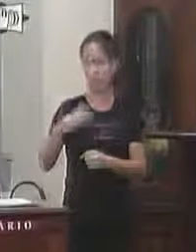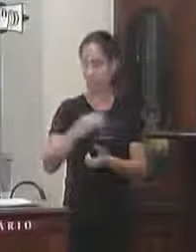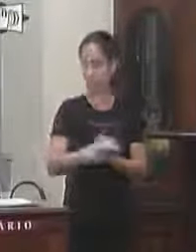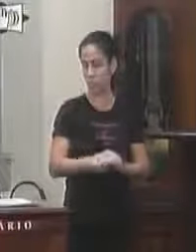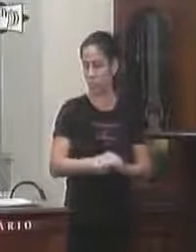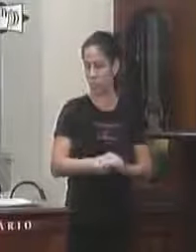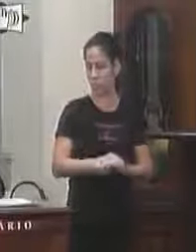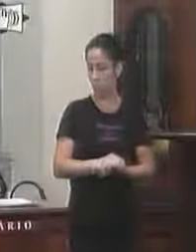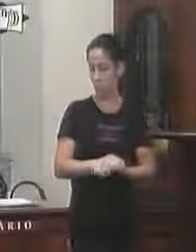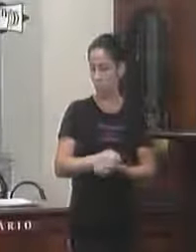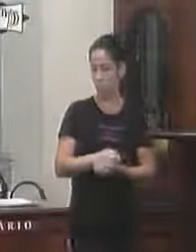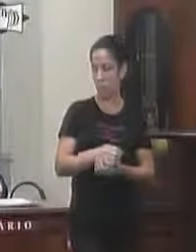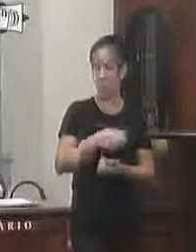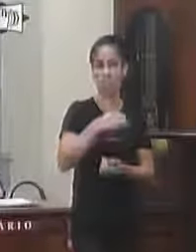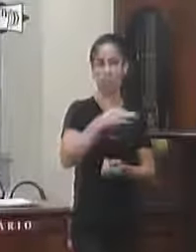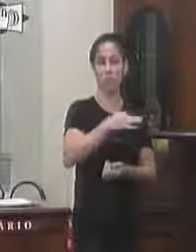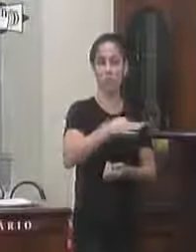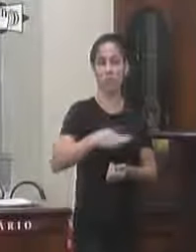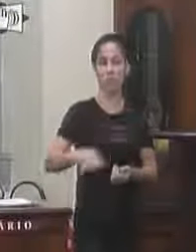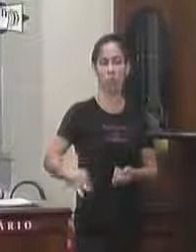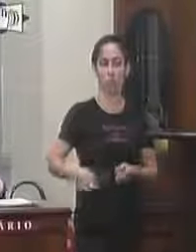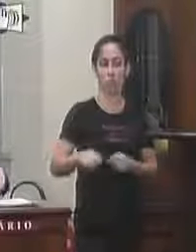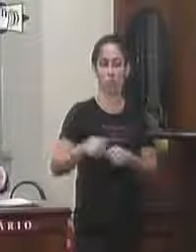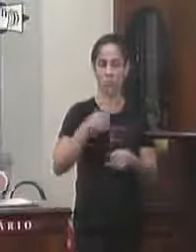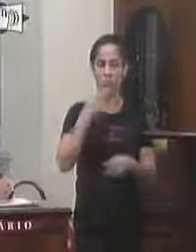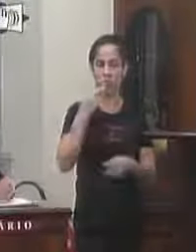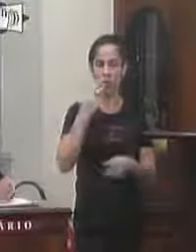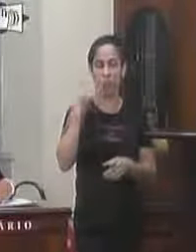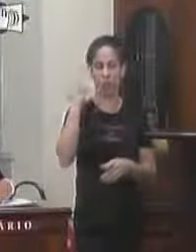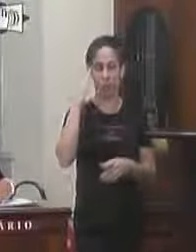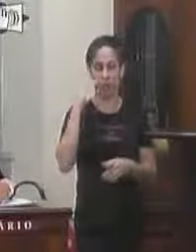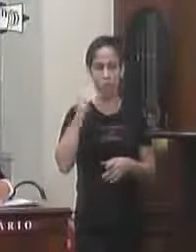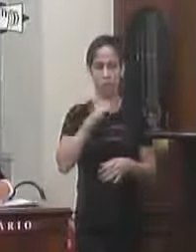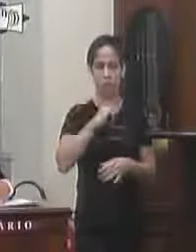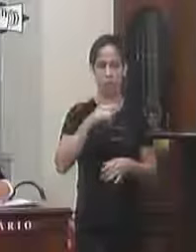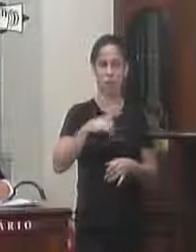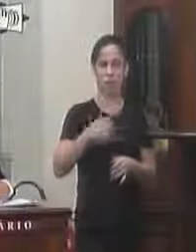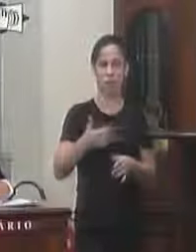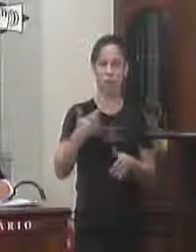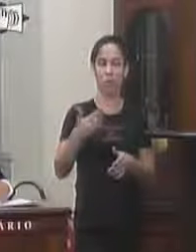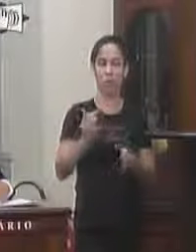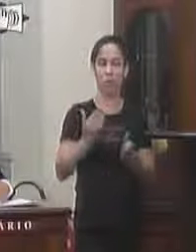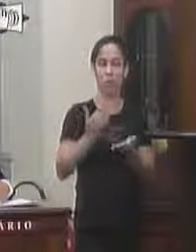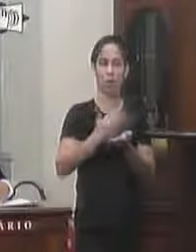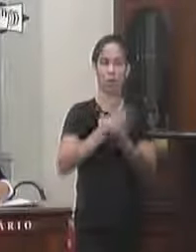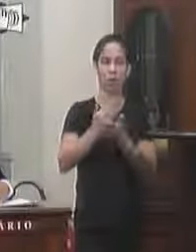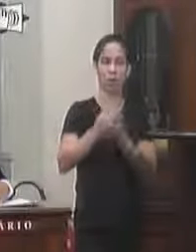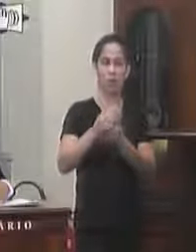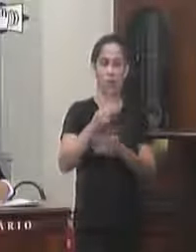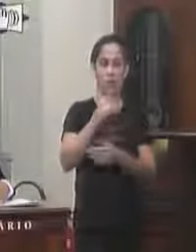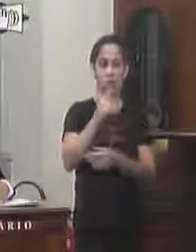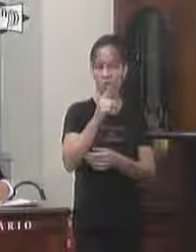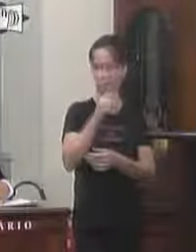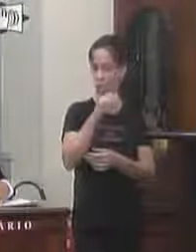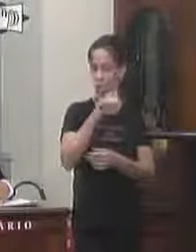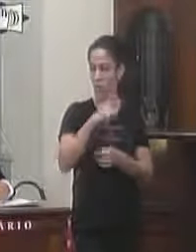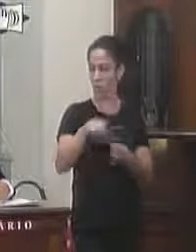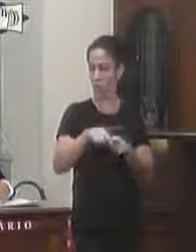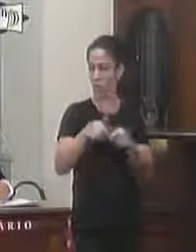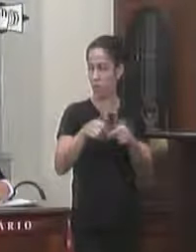Supremo Tribunal Federal firmou o entendimento no sentido de que a hipótese de limitação de iniciativa parlamentar estão